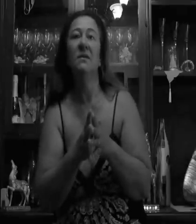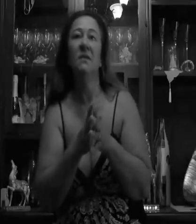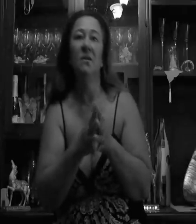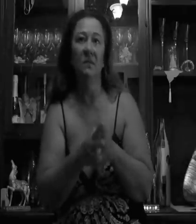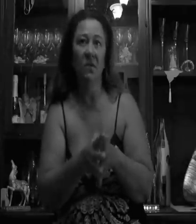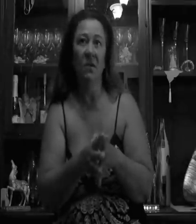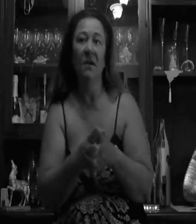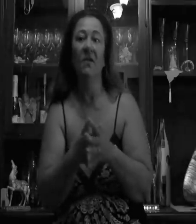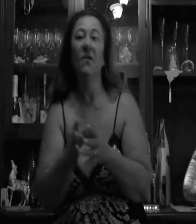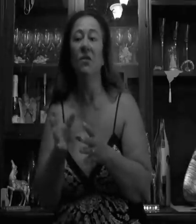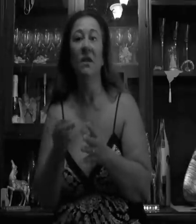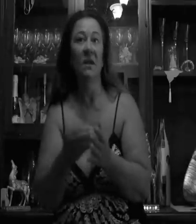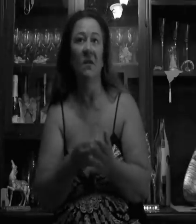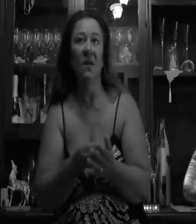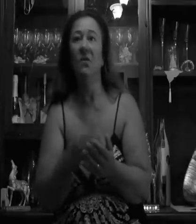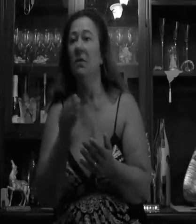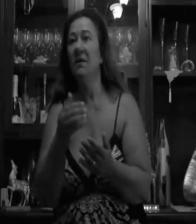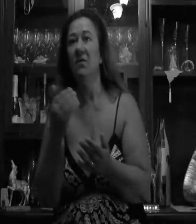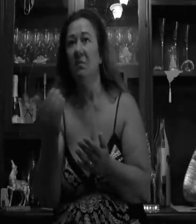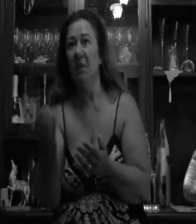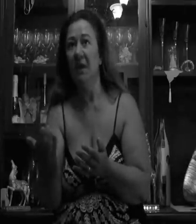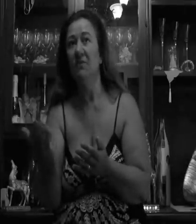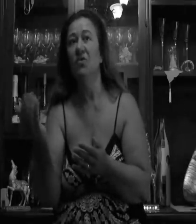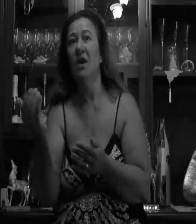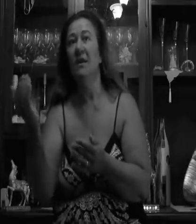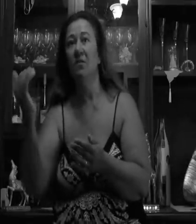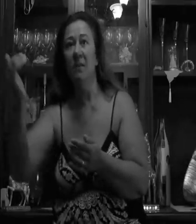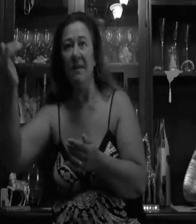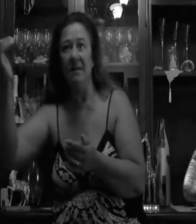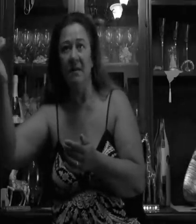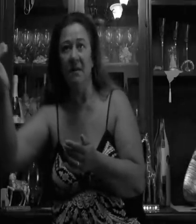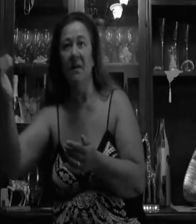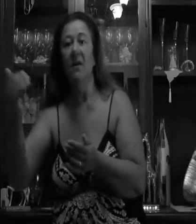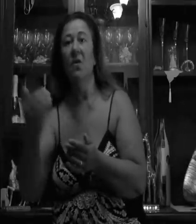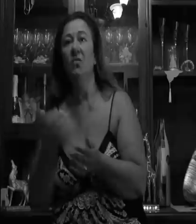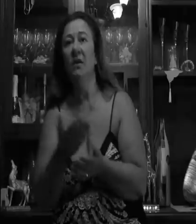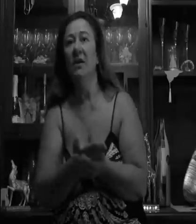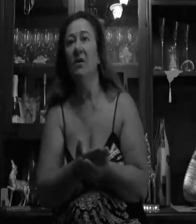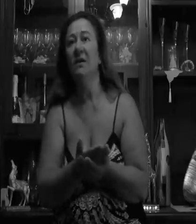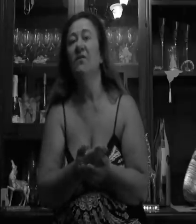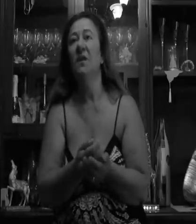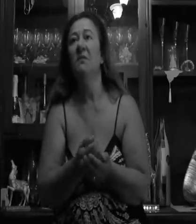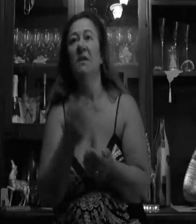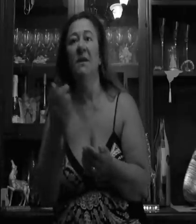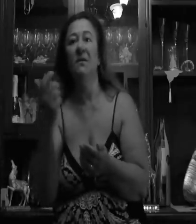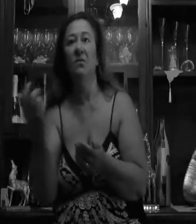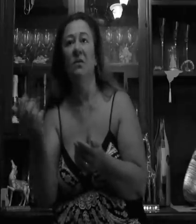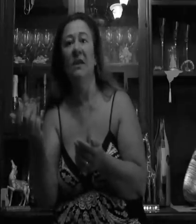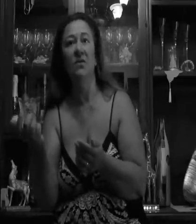questa è stata la vittoria, il fatto di chiedere il referendum che è stato sempre chiesto già dal 2007 con una raccolta di firme da parte dell